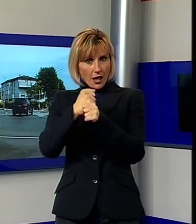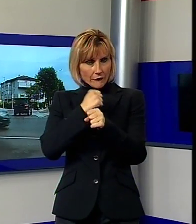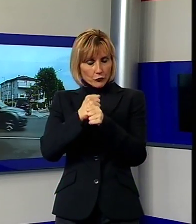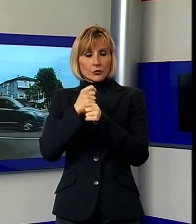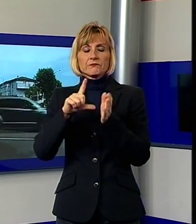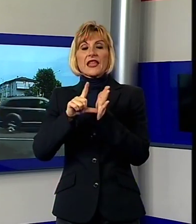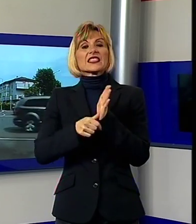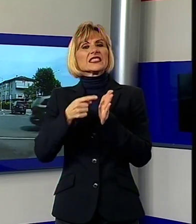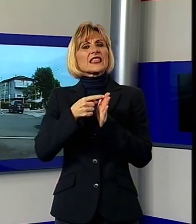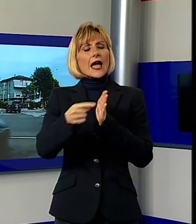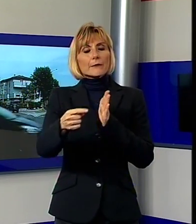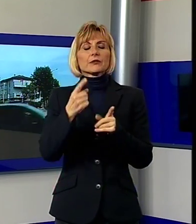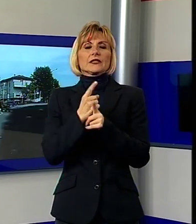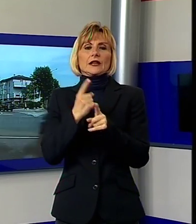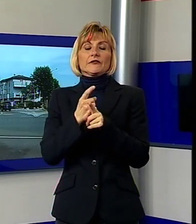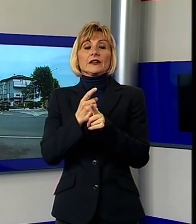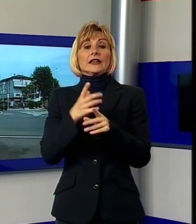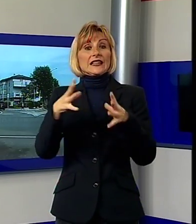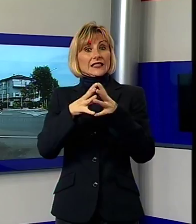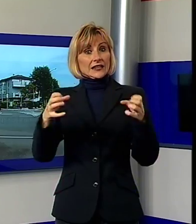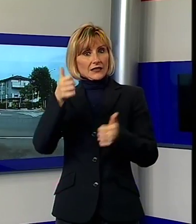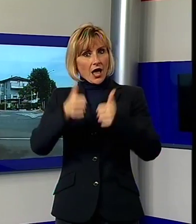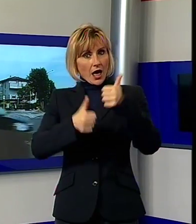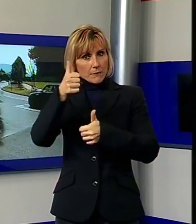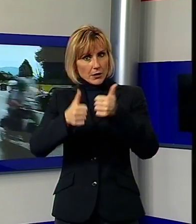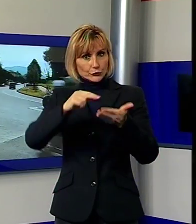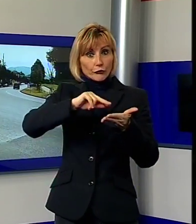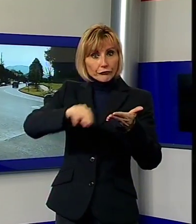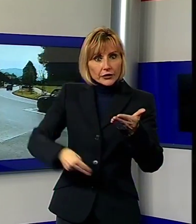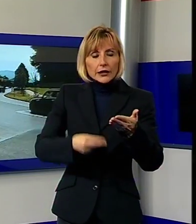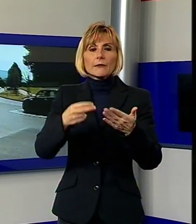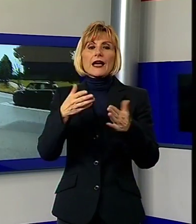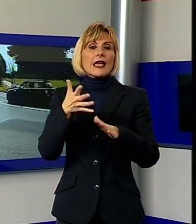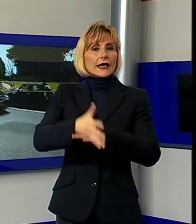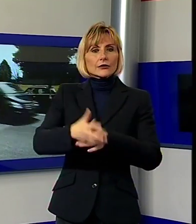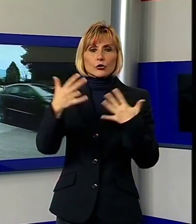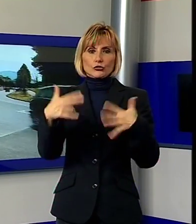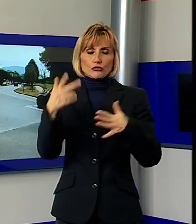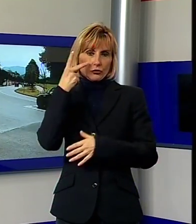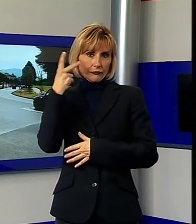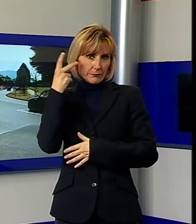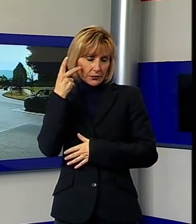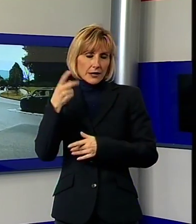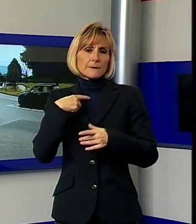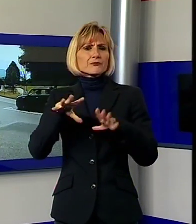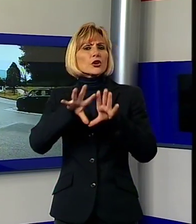ha spiegato che la firma del contratto della ditta appaltatrice è prevista entro il 18 febbraio e si prevedono 150 giorni